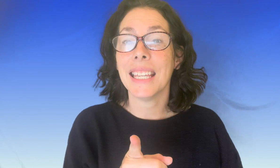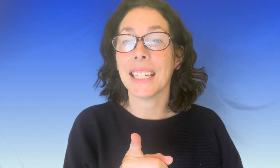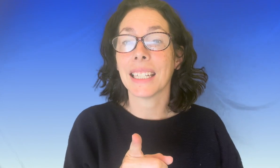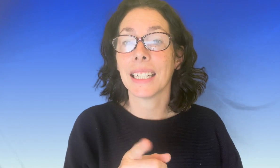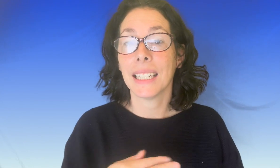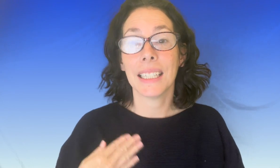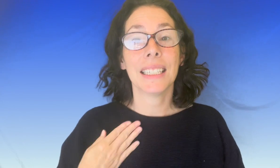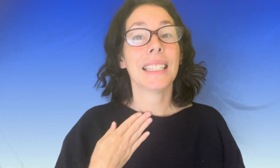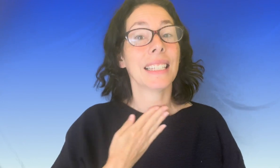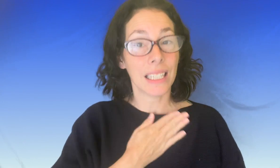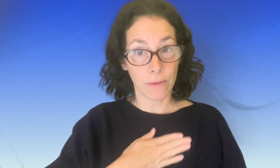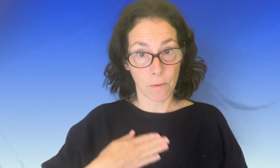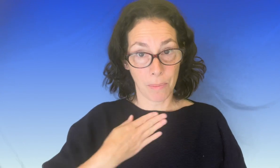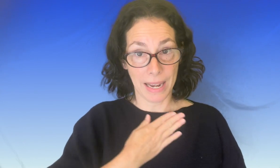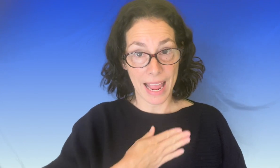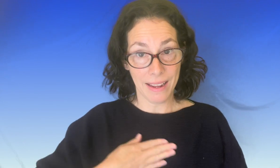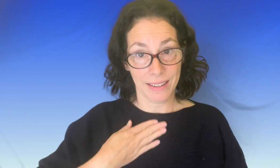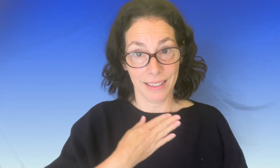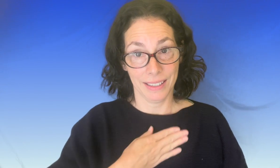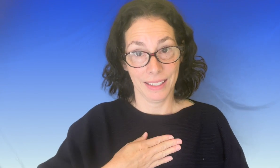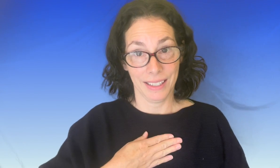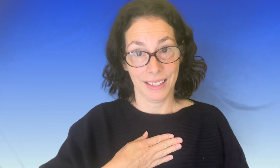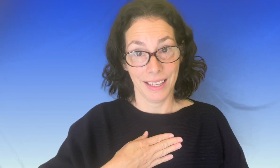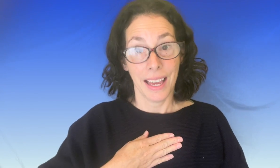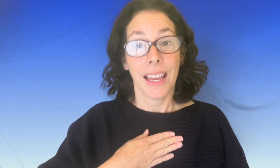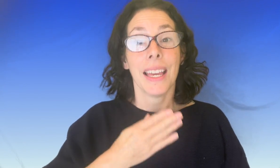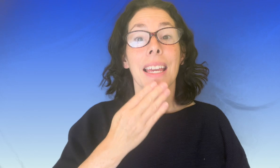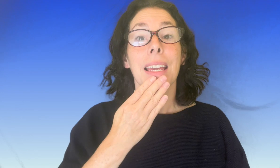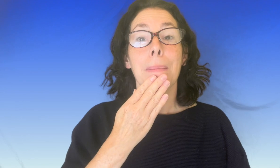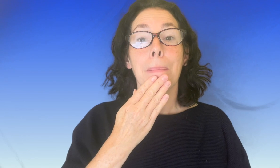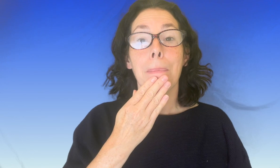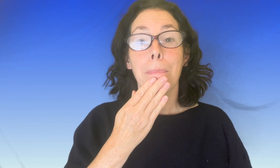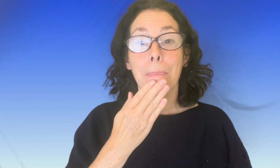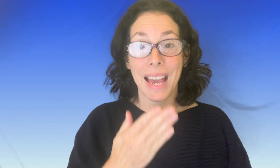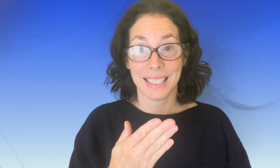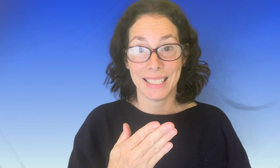s'il vous plaît et merci